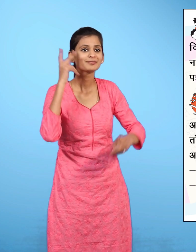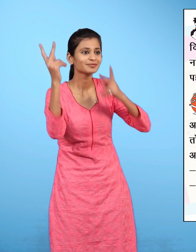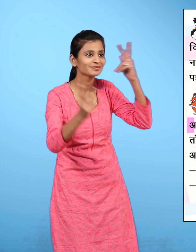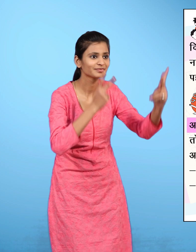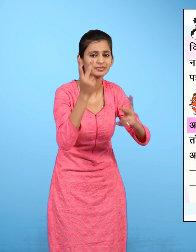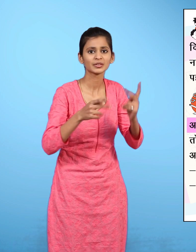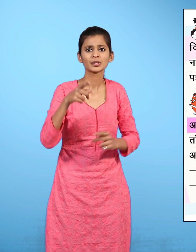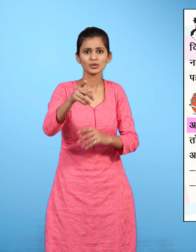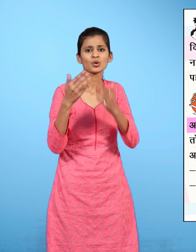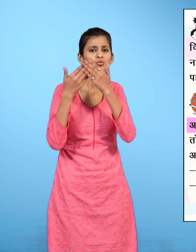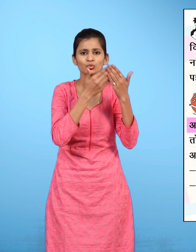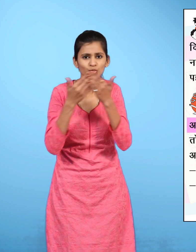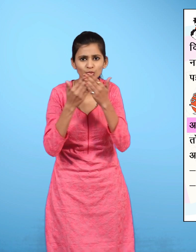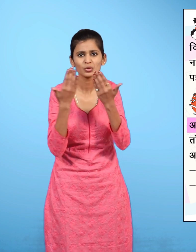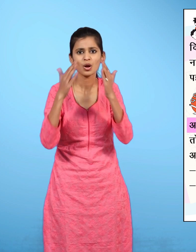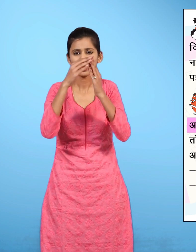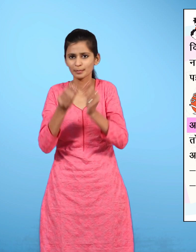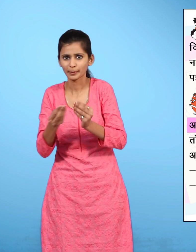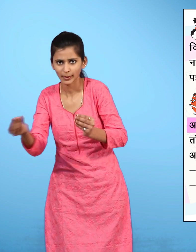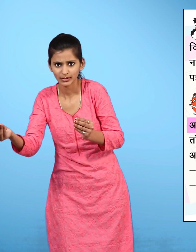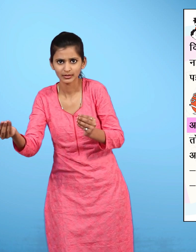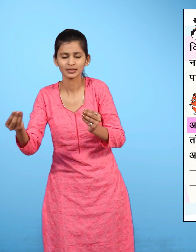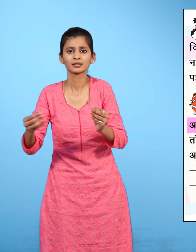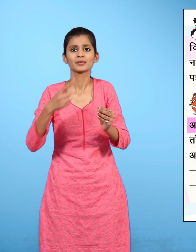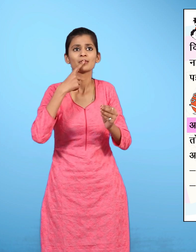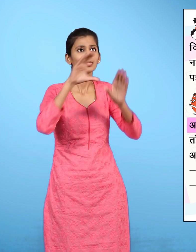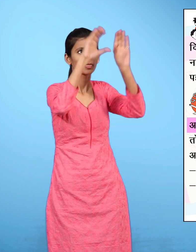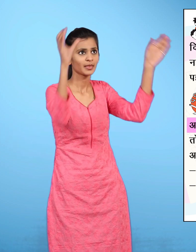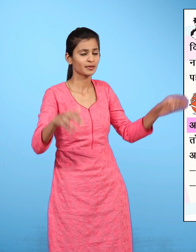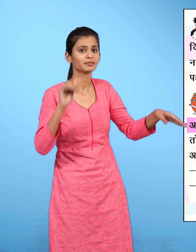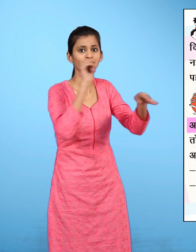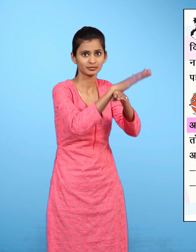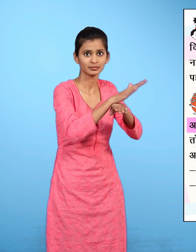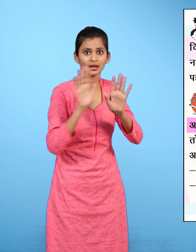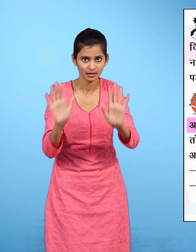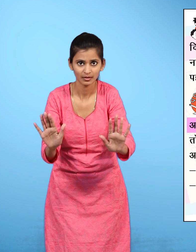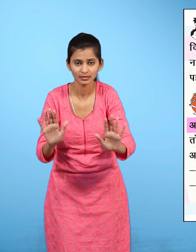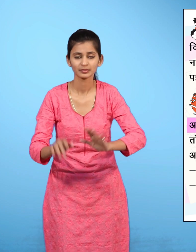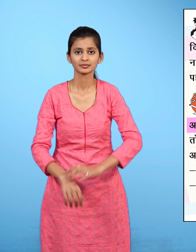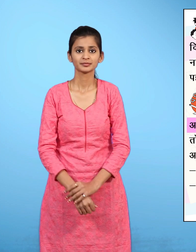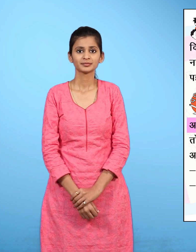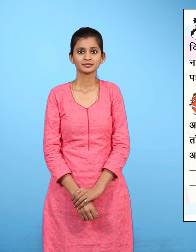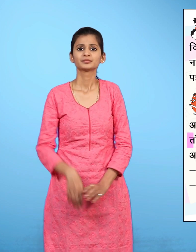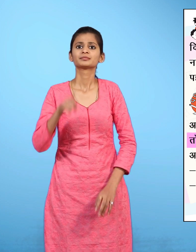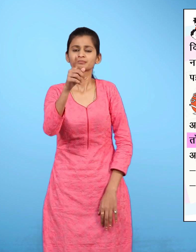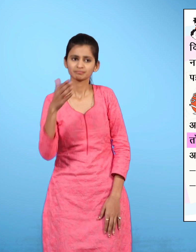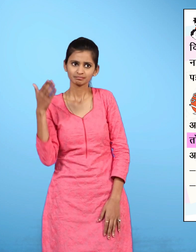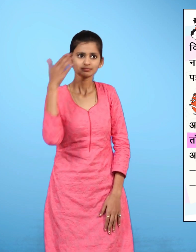अगर स्कूल या घर के पास डाक घर हो, तो वहां जाकर